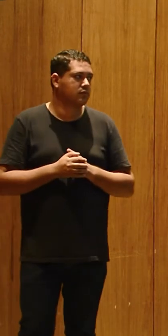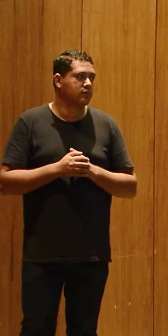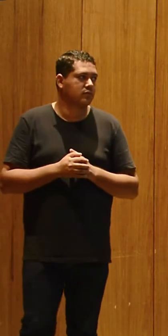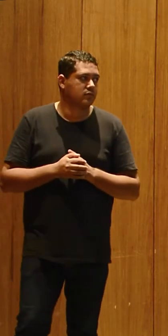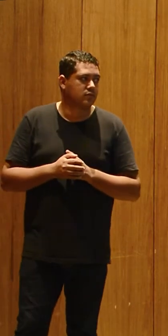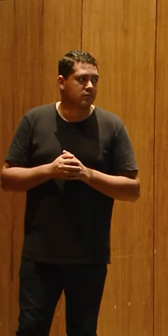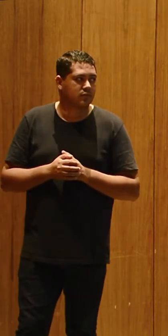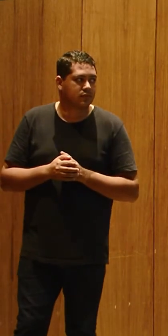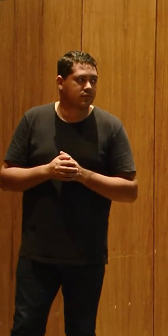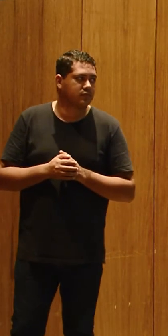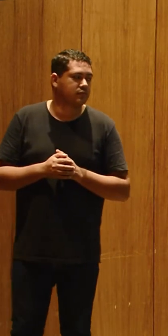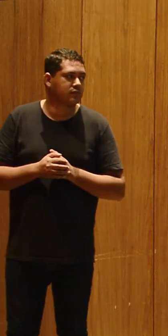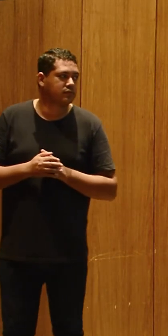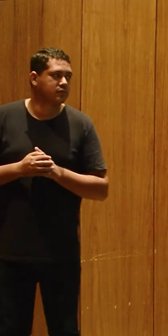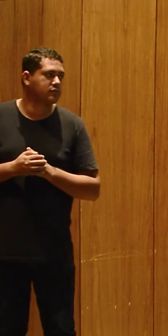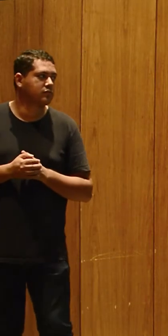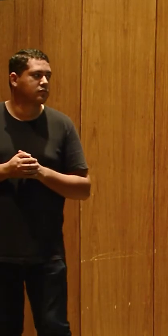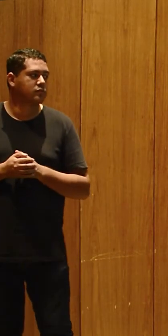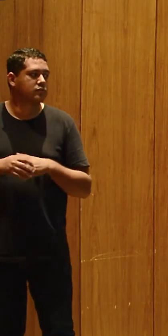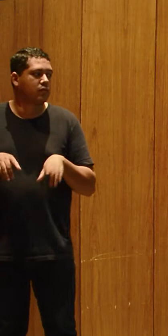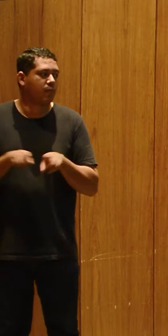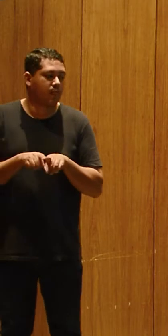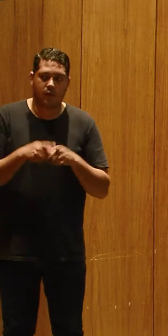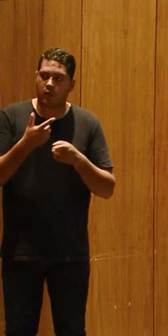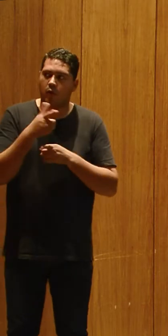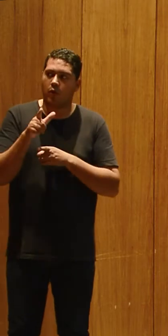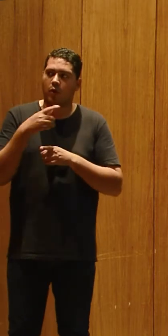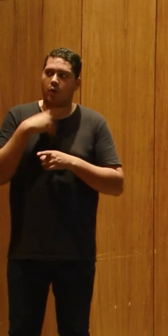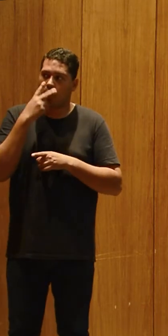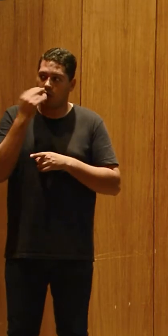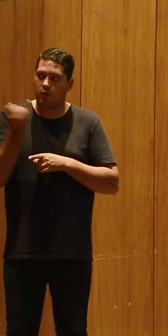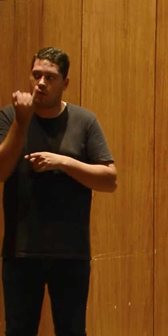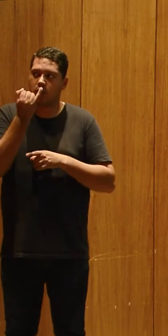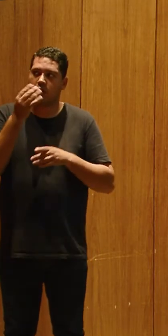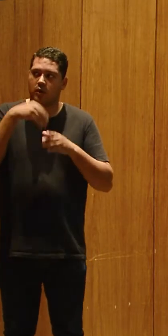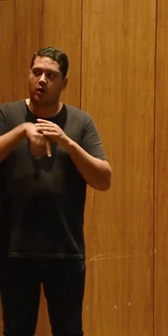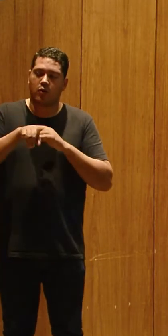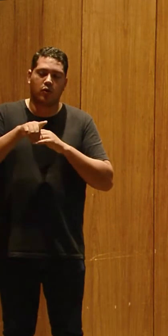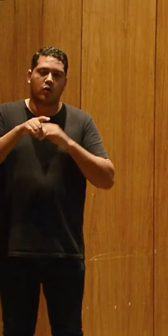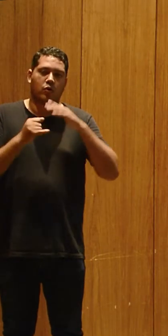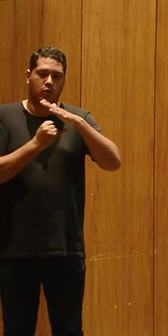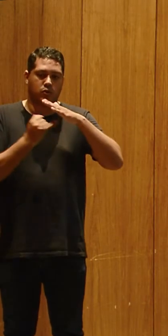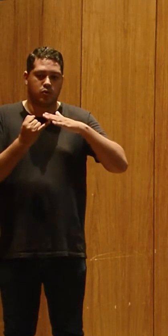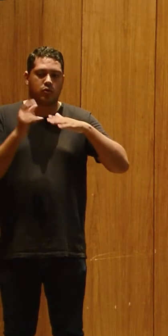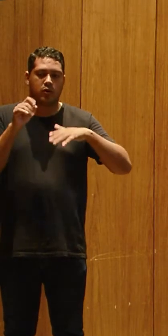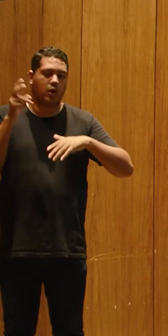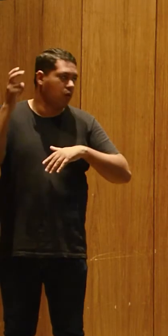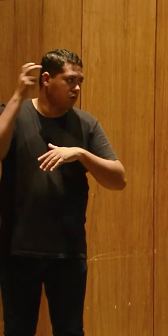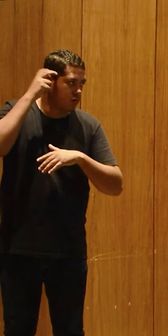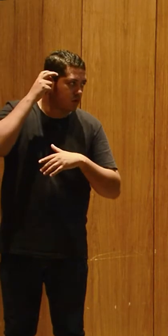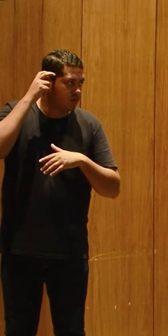Desculpa, vamos lá. Uma outra coisa que eu acho que é interessante, que no Instituto, a gente, o nosso carro-chefe é o implante coclear.